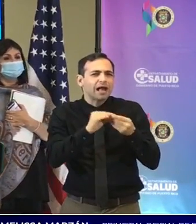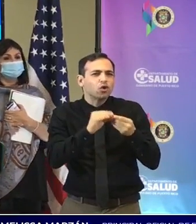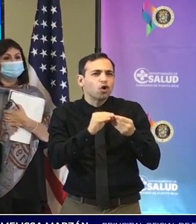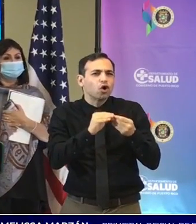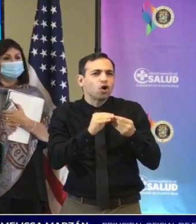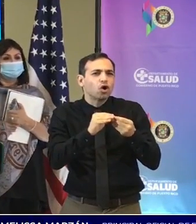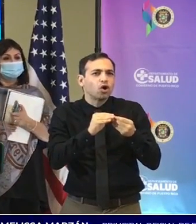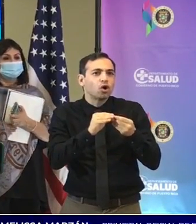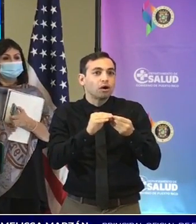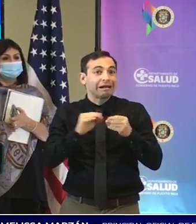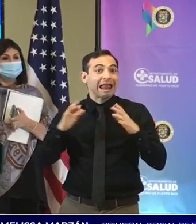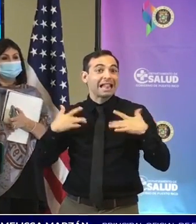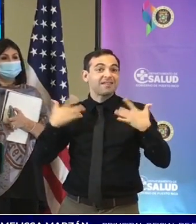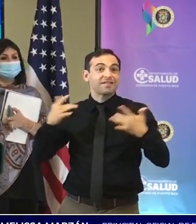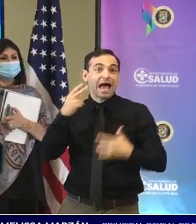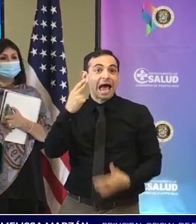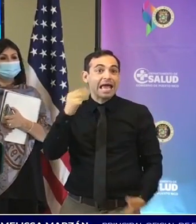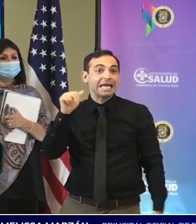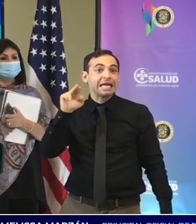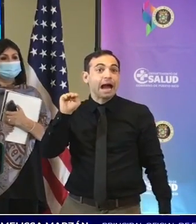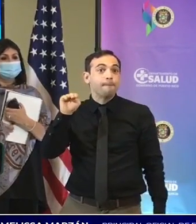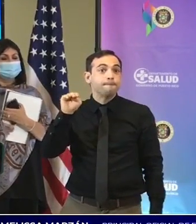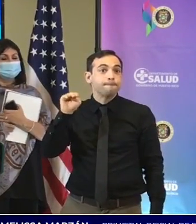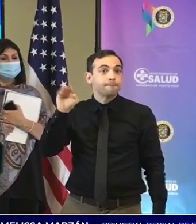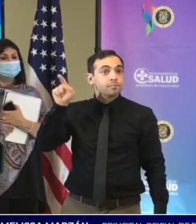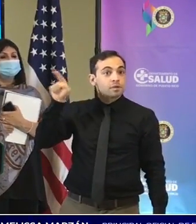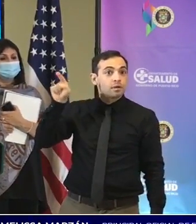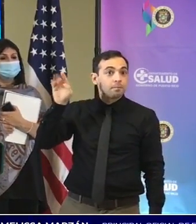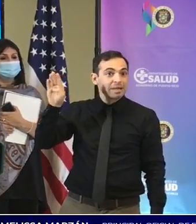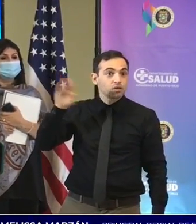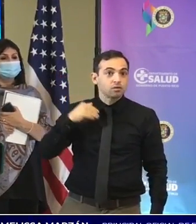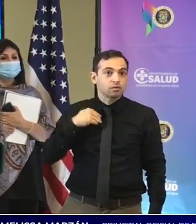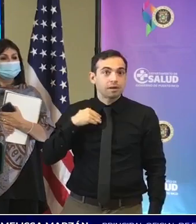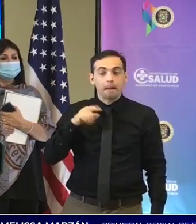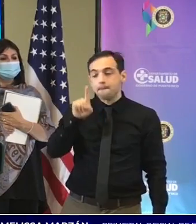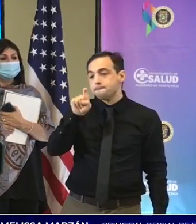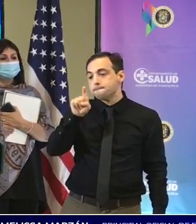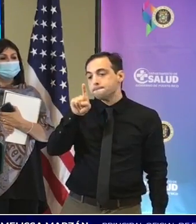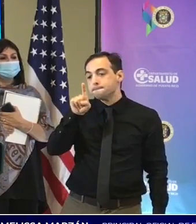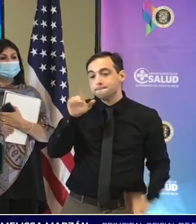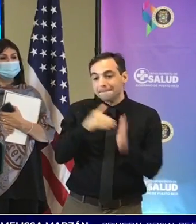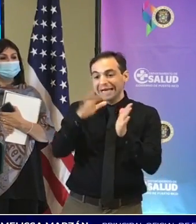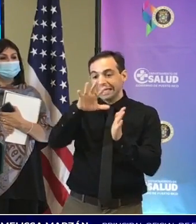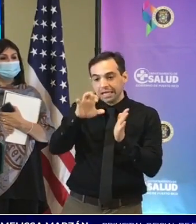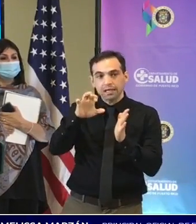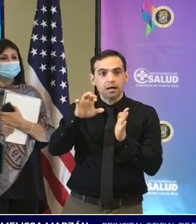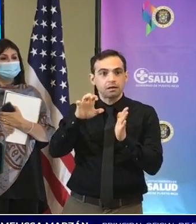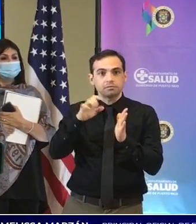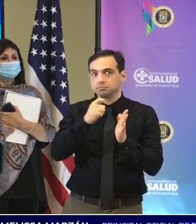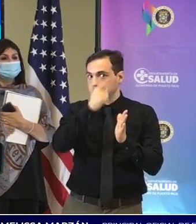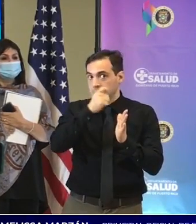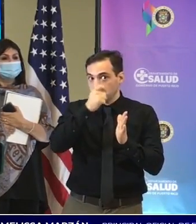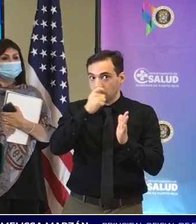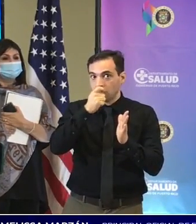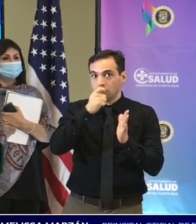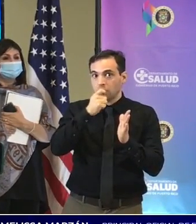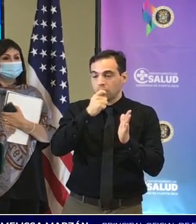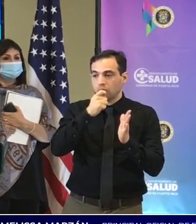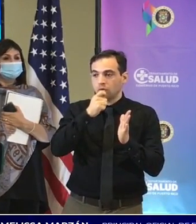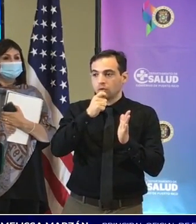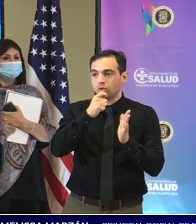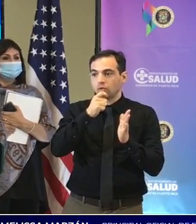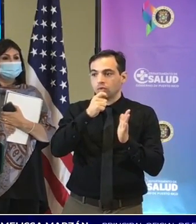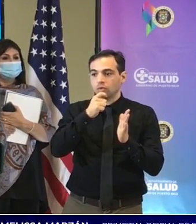del IRAN-BIS son 1500 pruebas de antígenos de antígenos y 221 de pruebas moleculares y esos 90